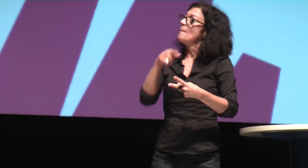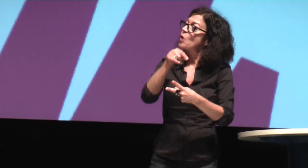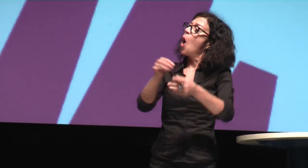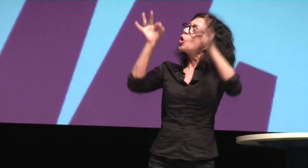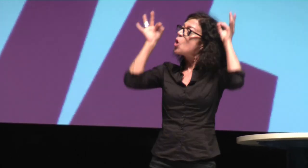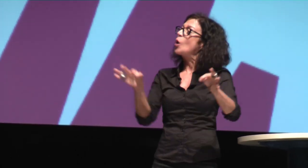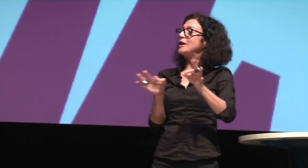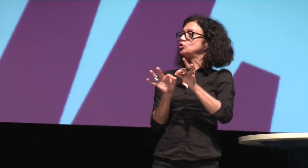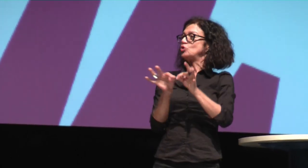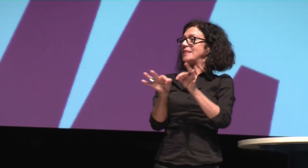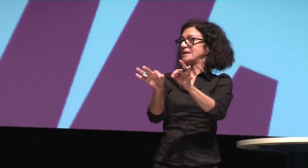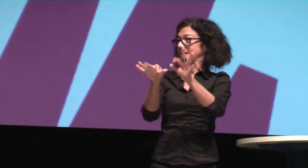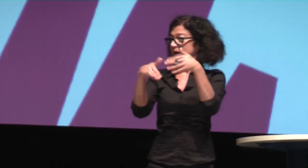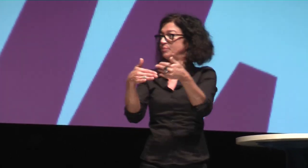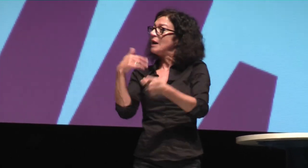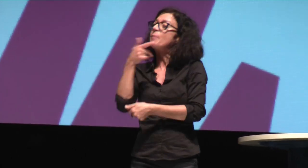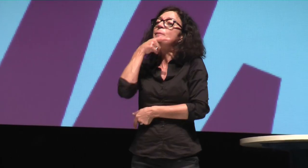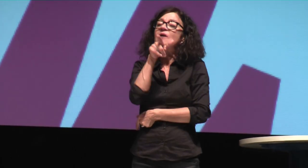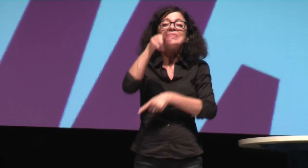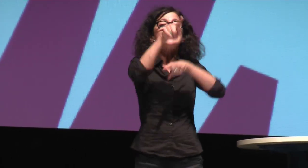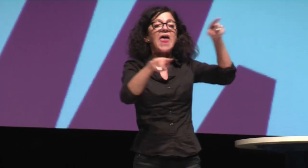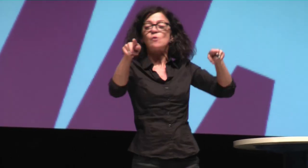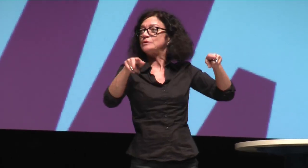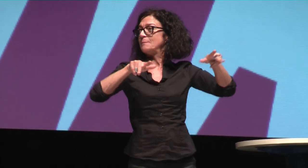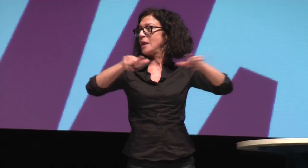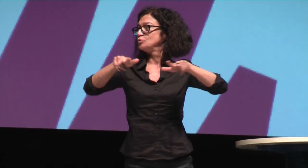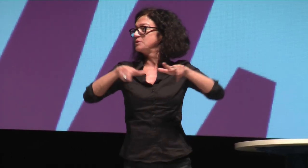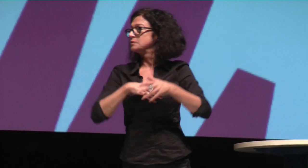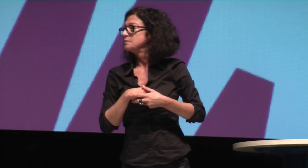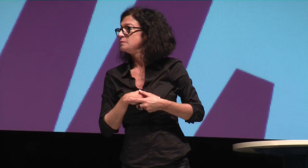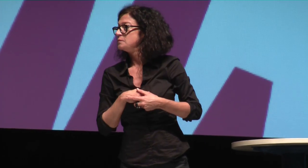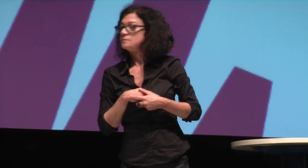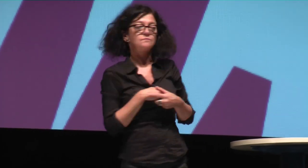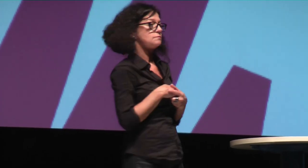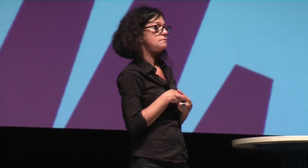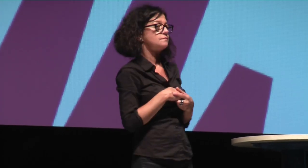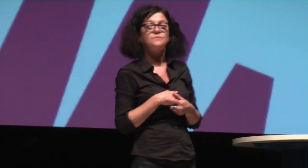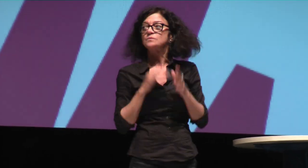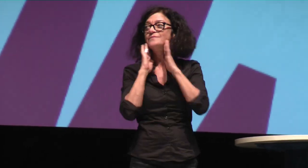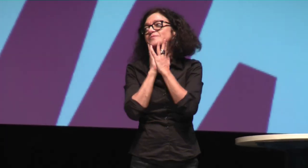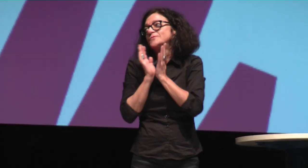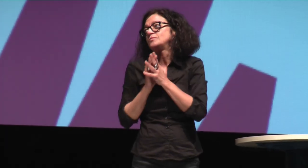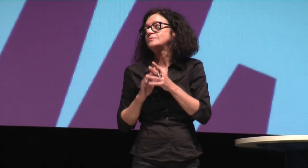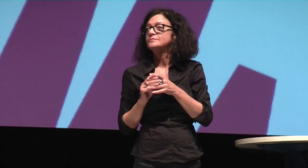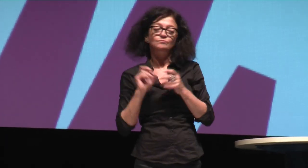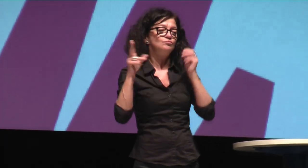eine Gleichberechtigung? Und dann gibt es dort bestimmte Strategien und ein Teil der Strategie oder